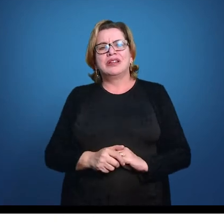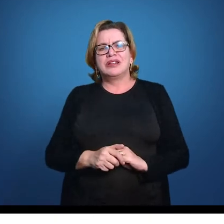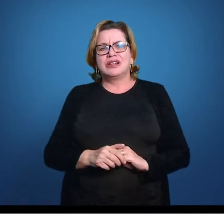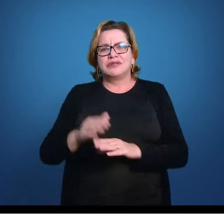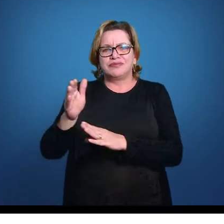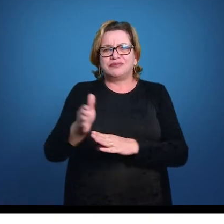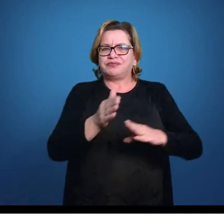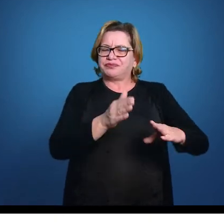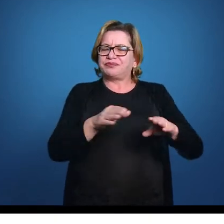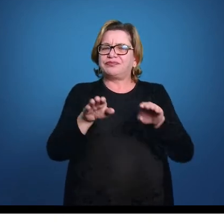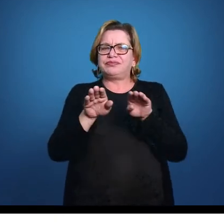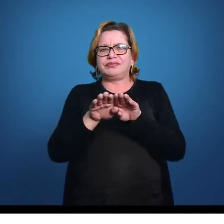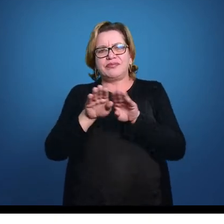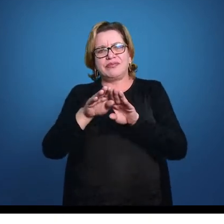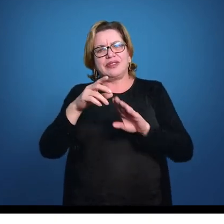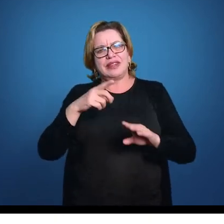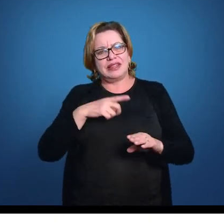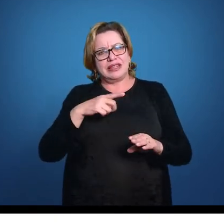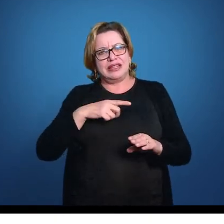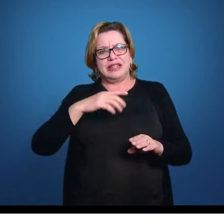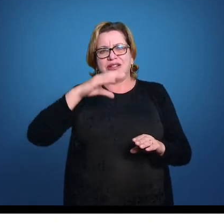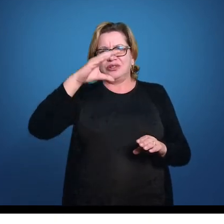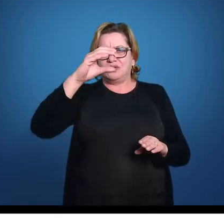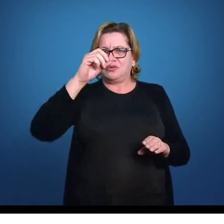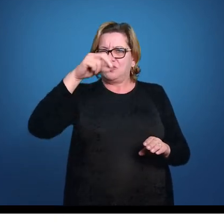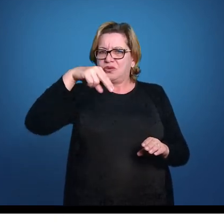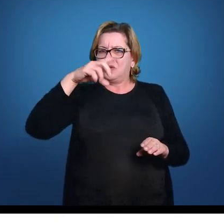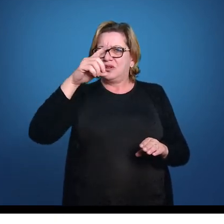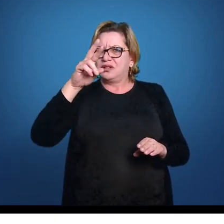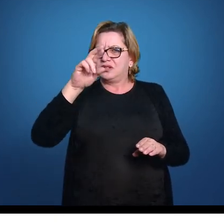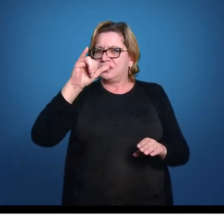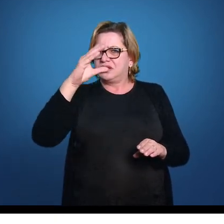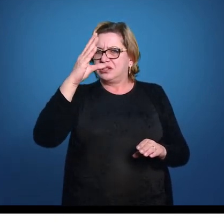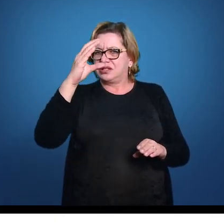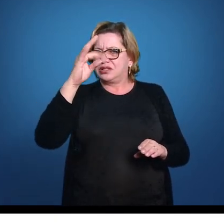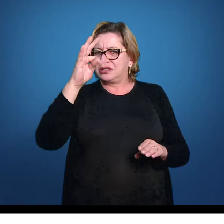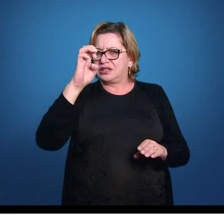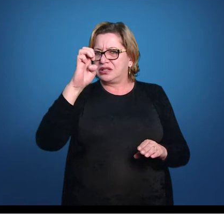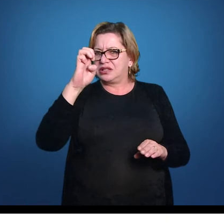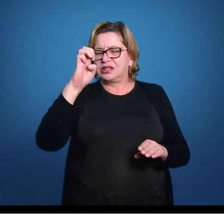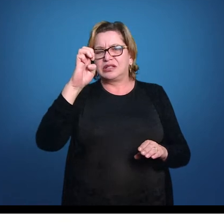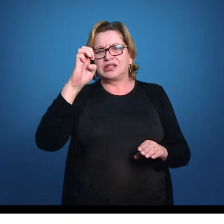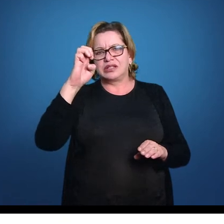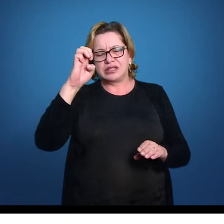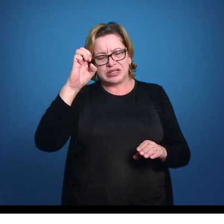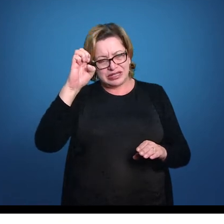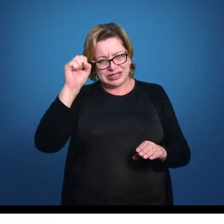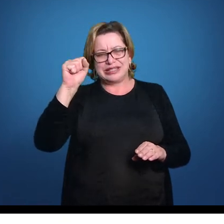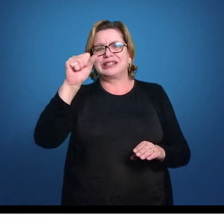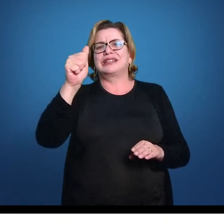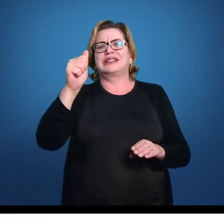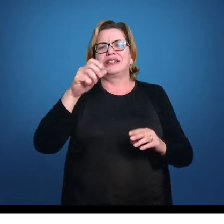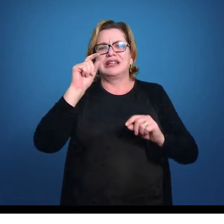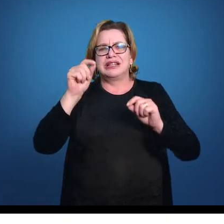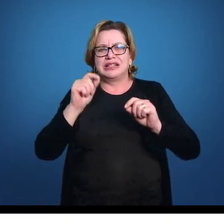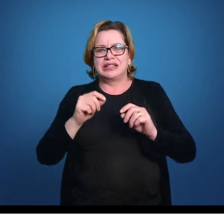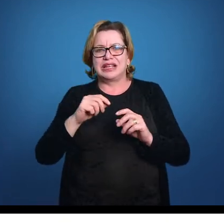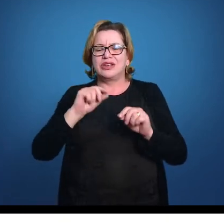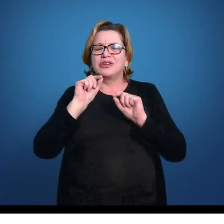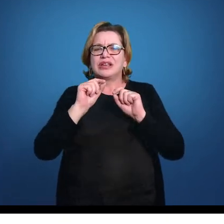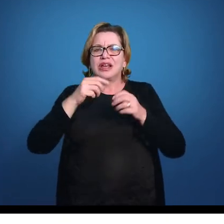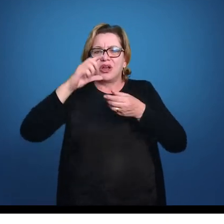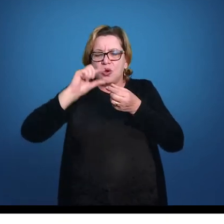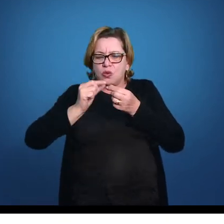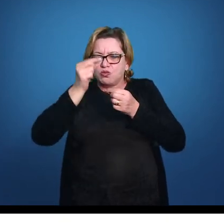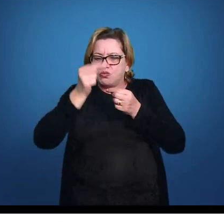Outra coisa que aparece aí nos condrictes, um outro órgão sensorial que aparece aí nos condrictes, são as ampolas de lorenzine.